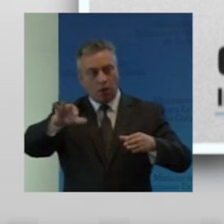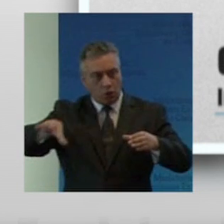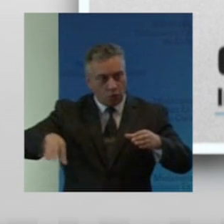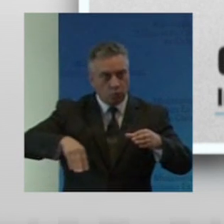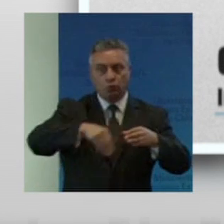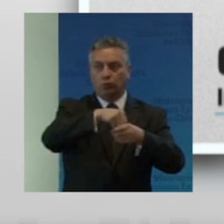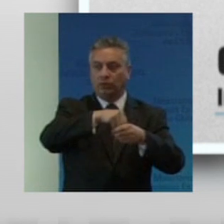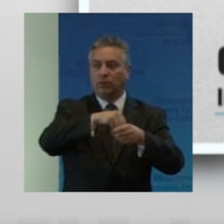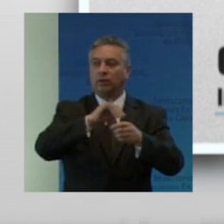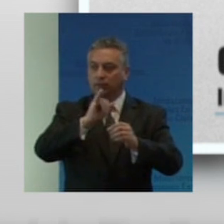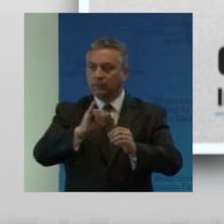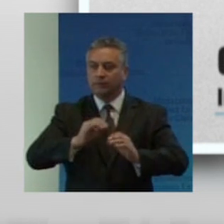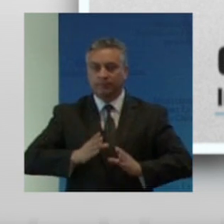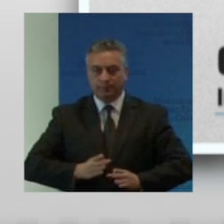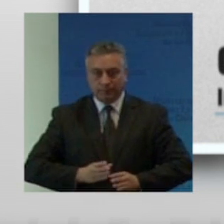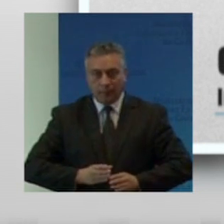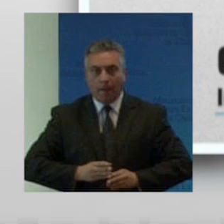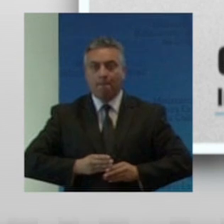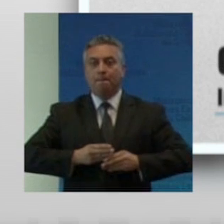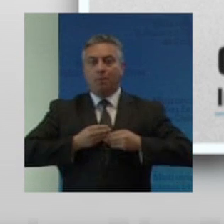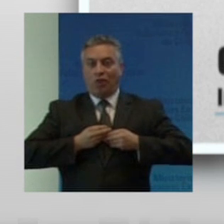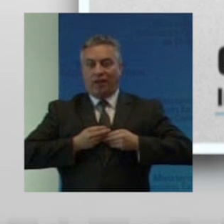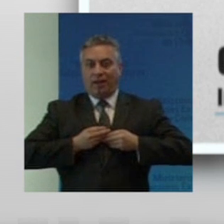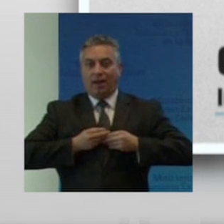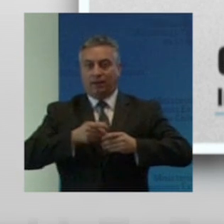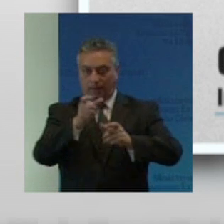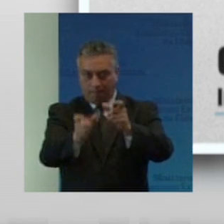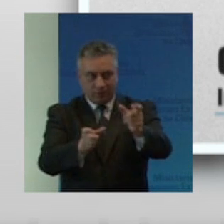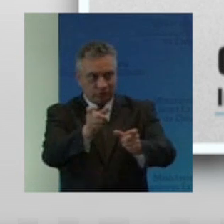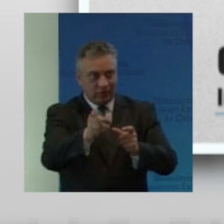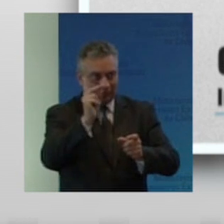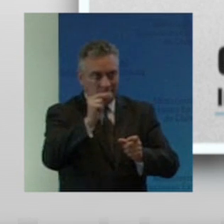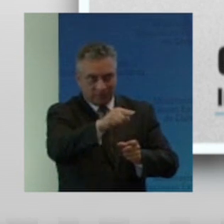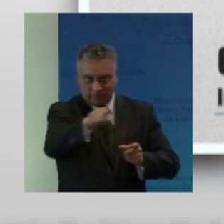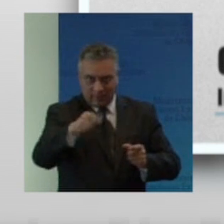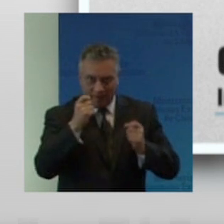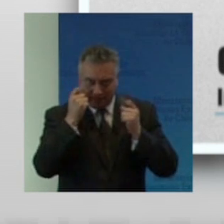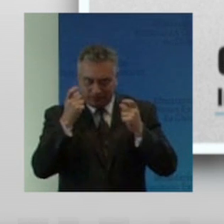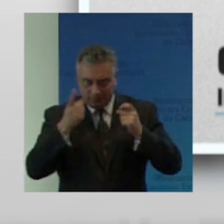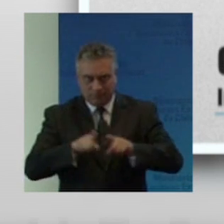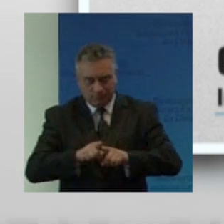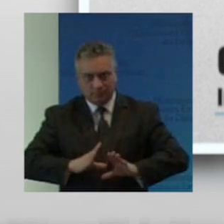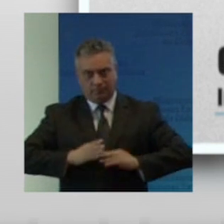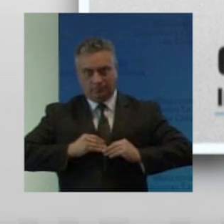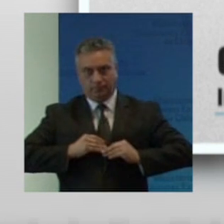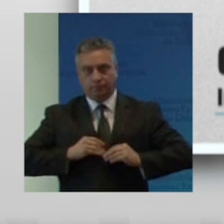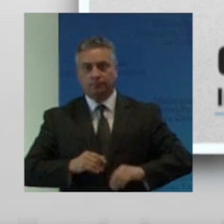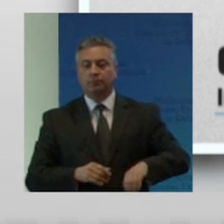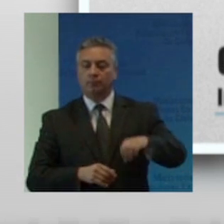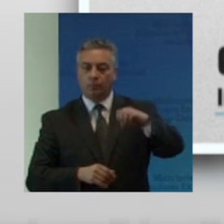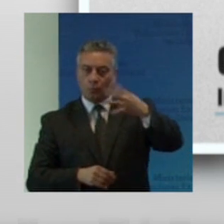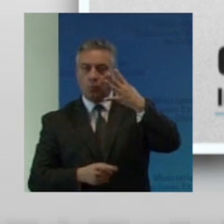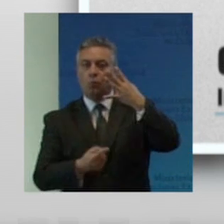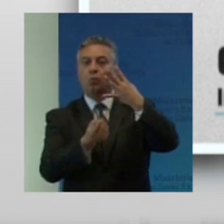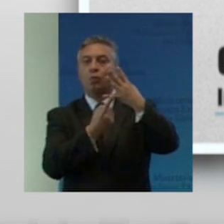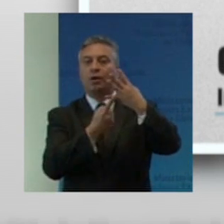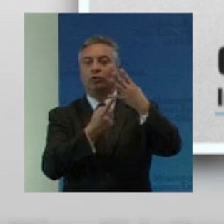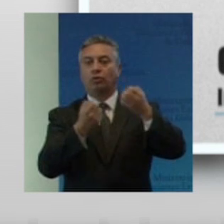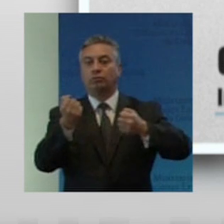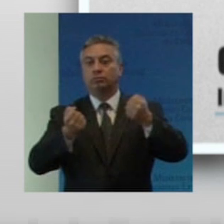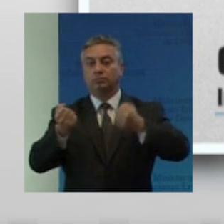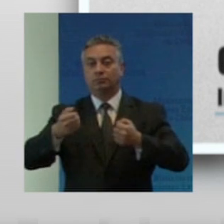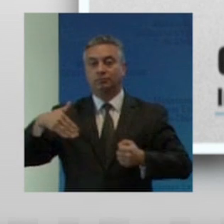empoderar personas con discapacidad 4 transporte público